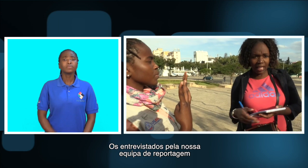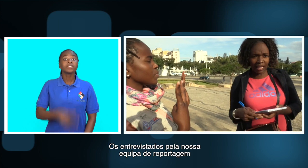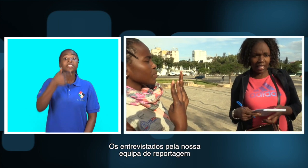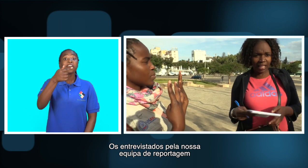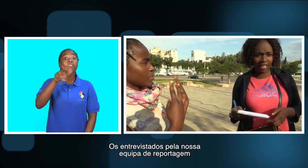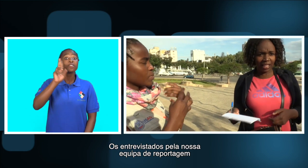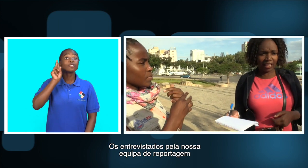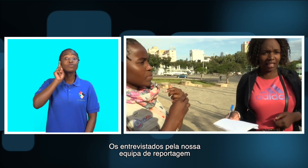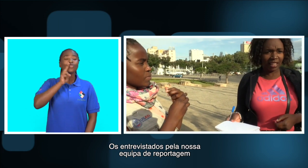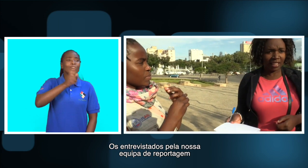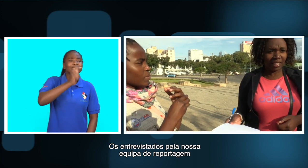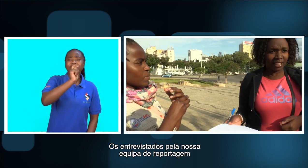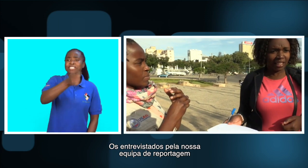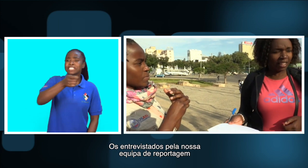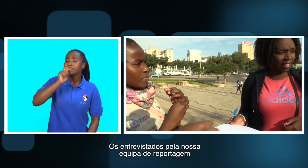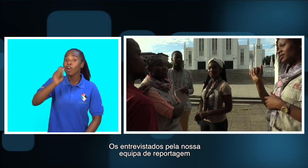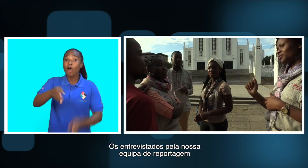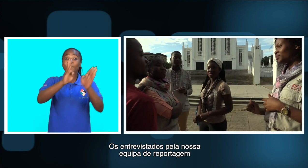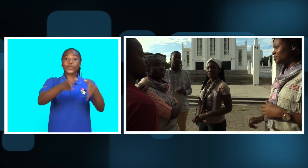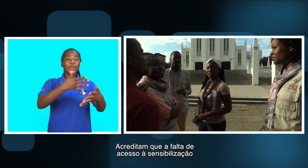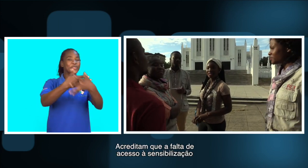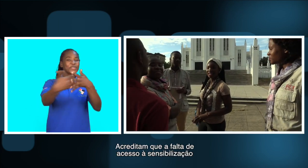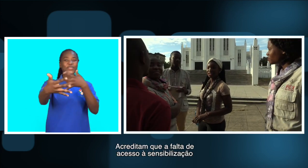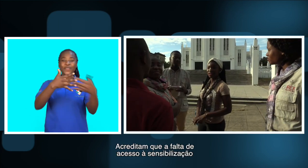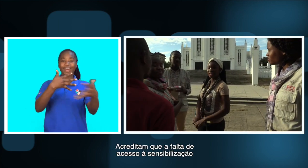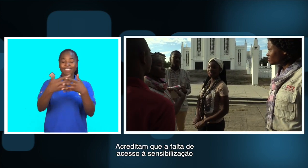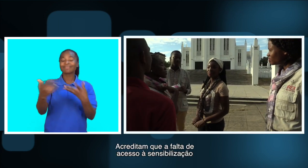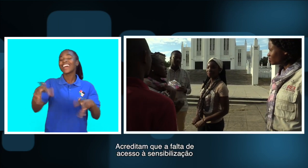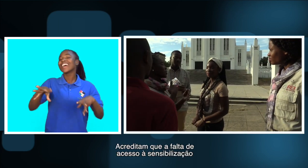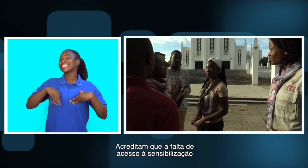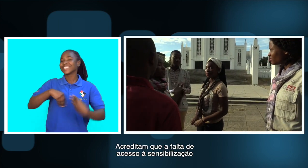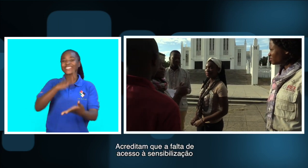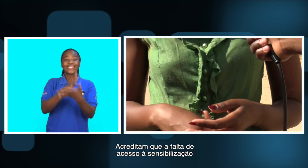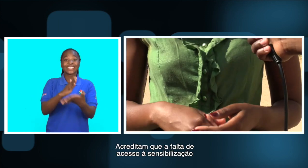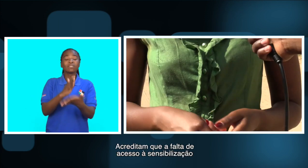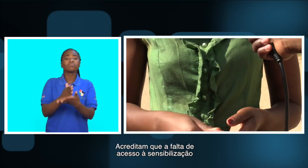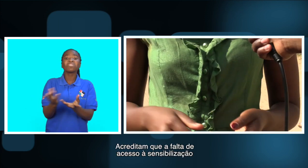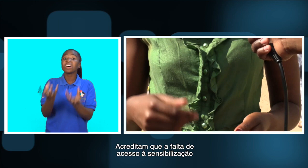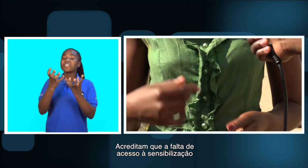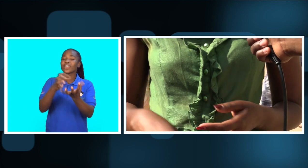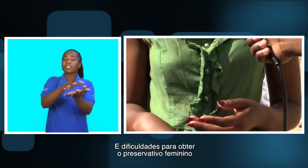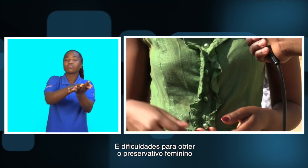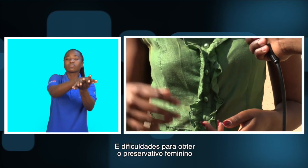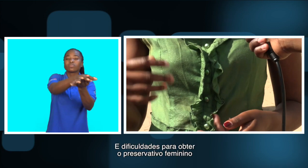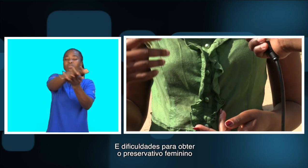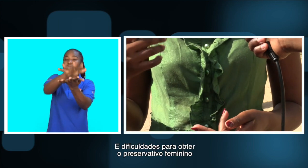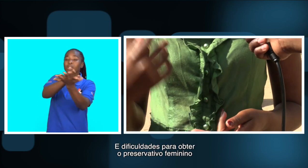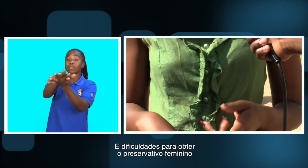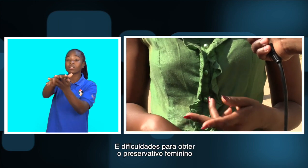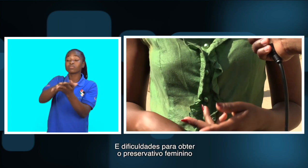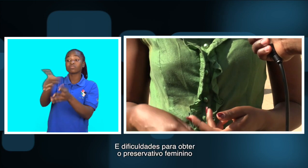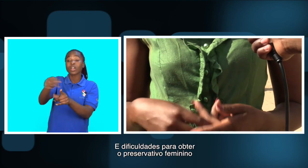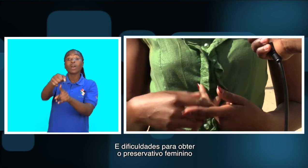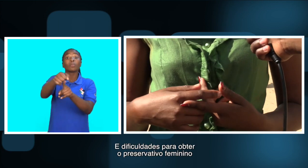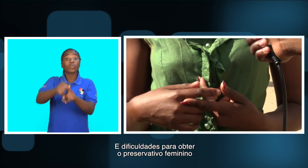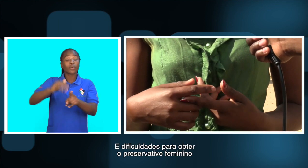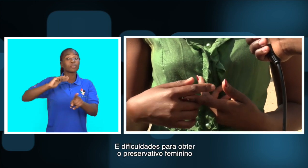entrevistados pela nossa equipe de reportagem acreditam que a falta de acesso à sensibilização e dificuldades para obter o